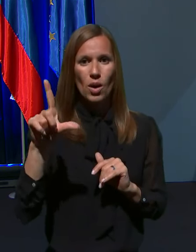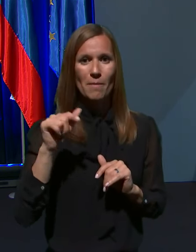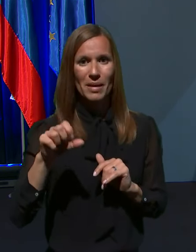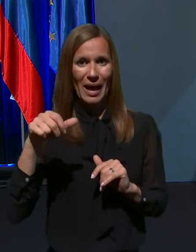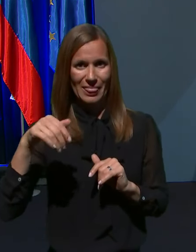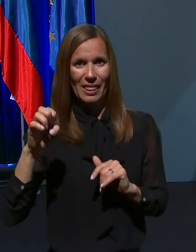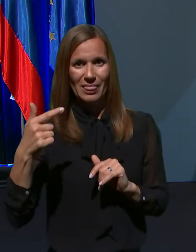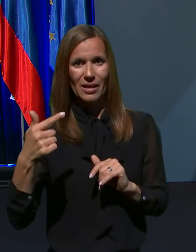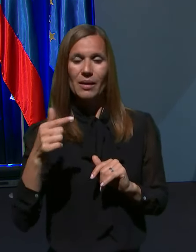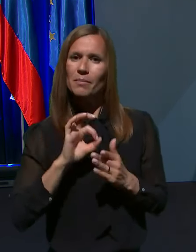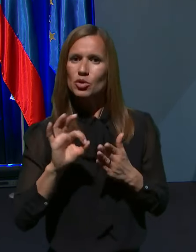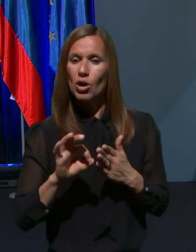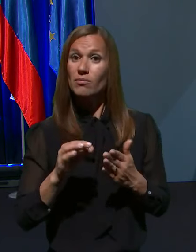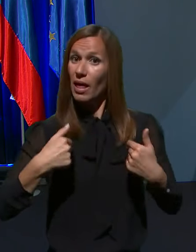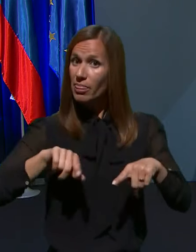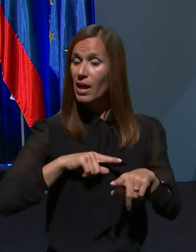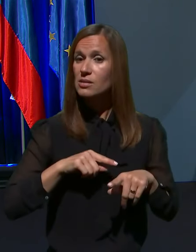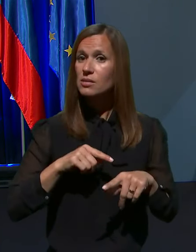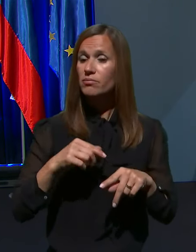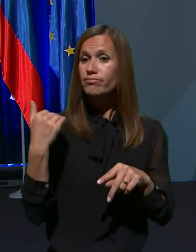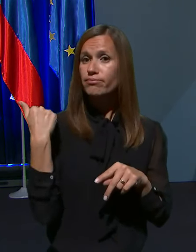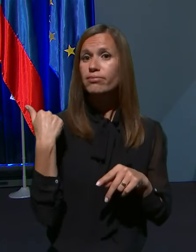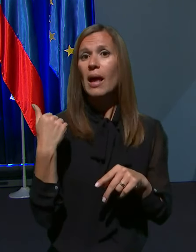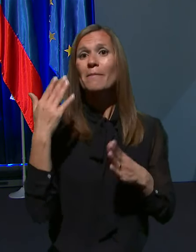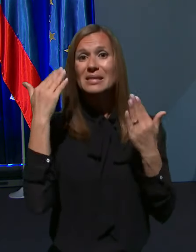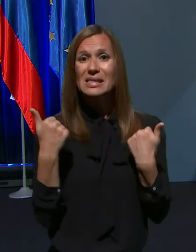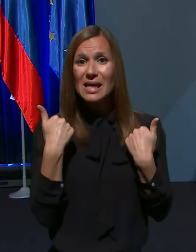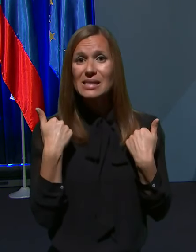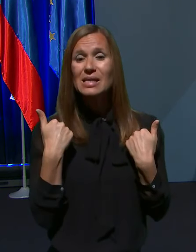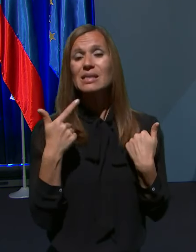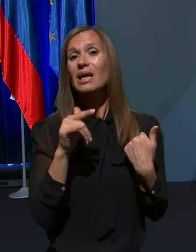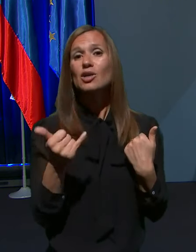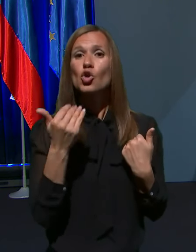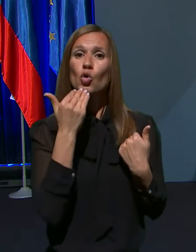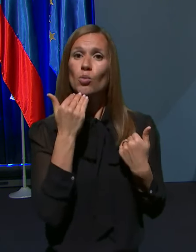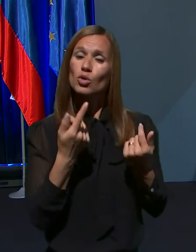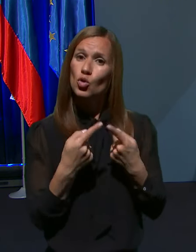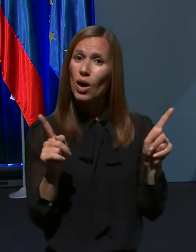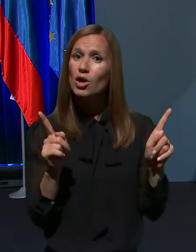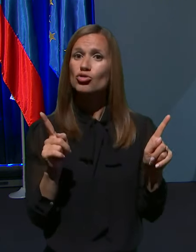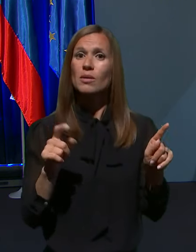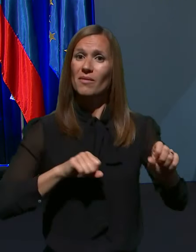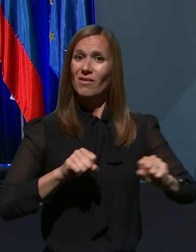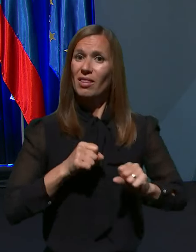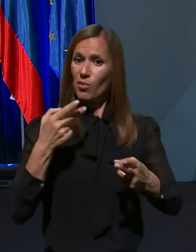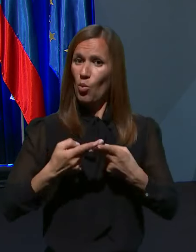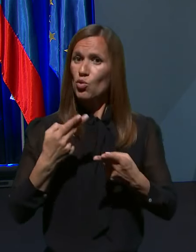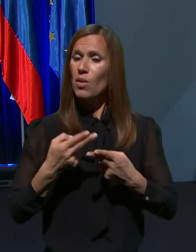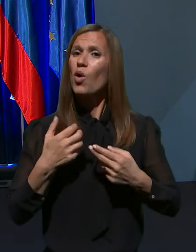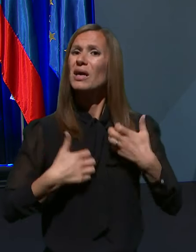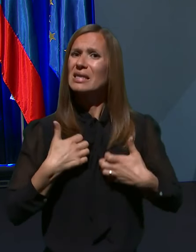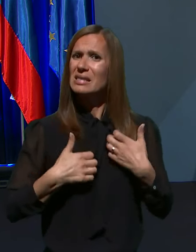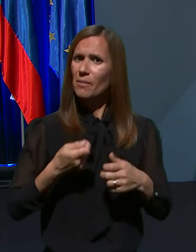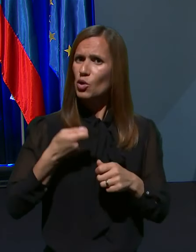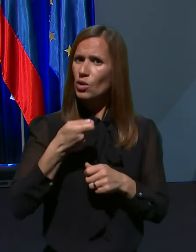takole. Na nas so se obrnile medicinske sestre, ki so se jim, kljub v drugačnim vladnim obljubam o kriznem dodatku,